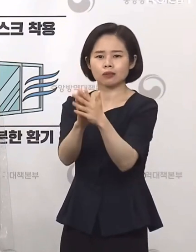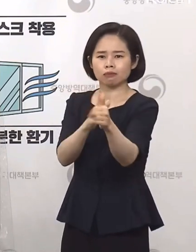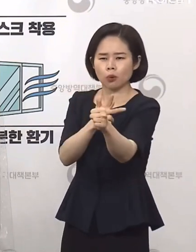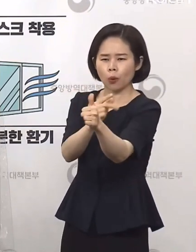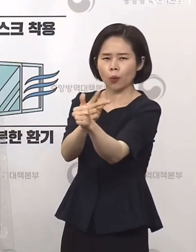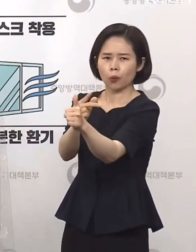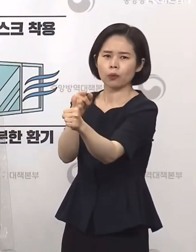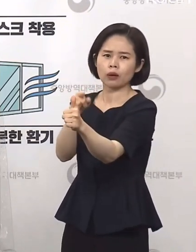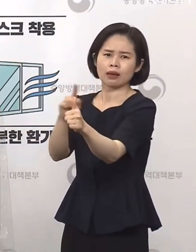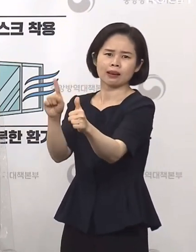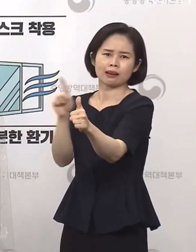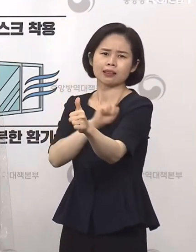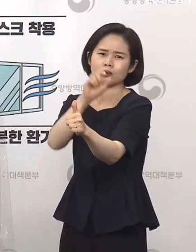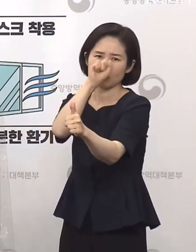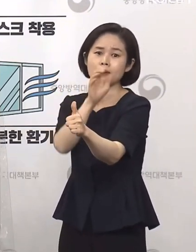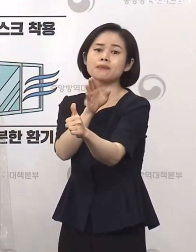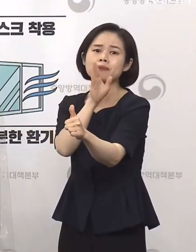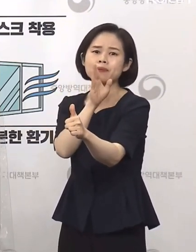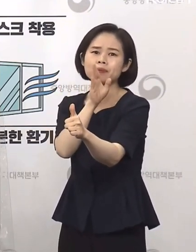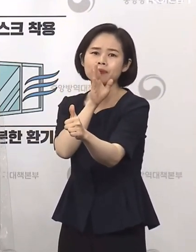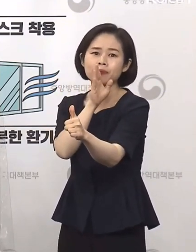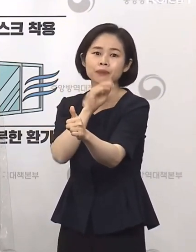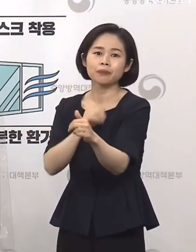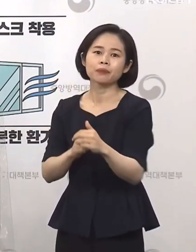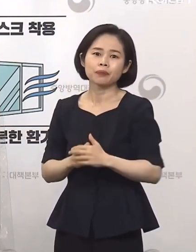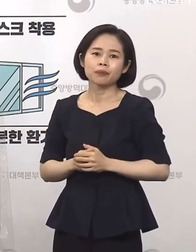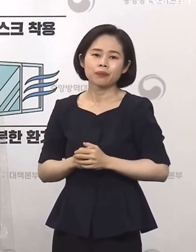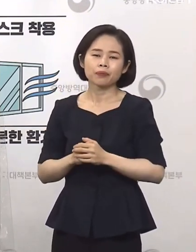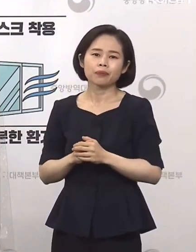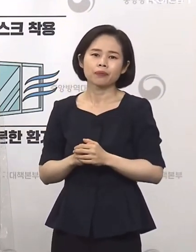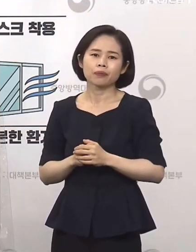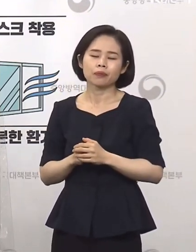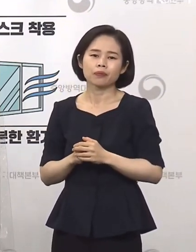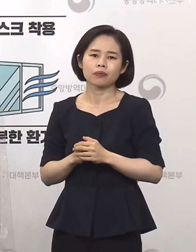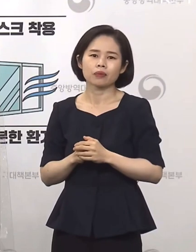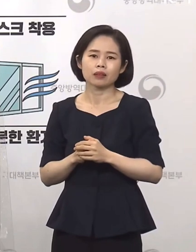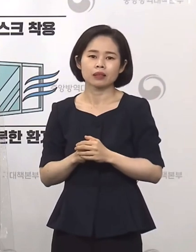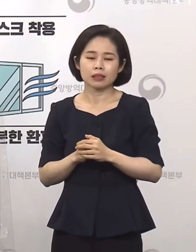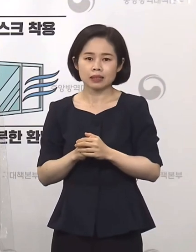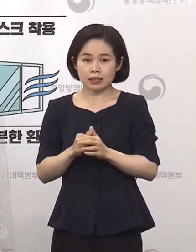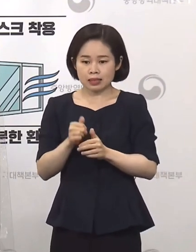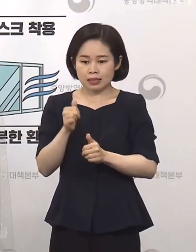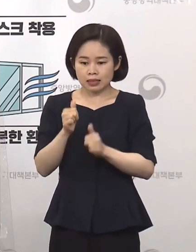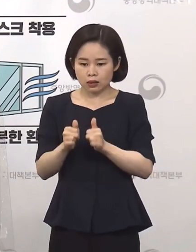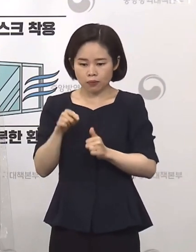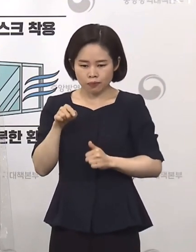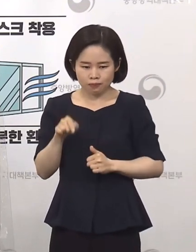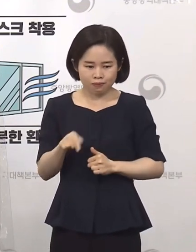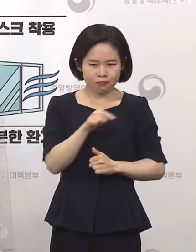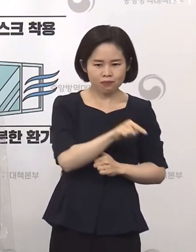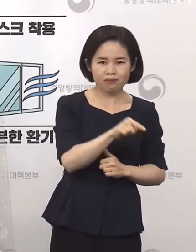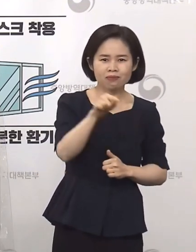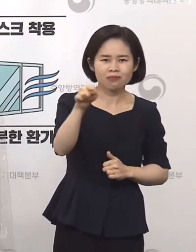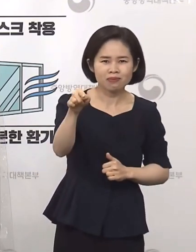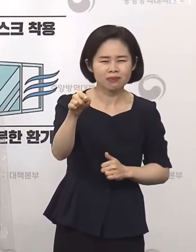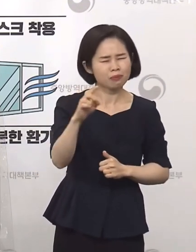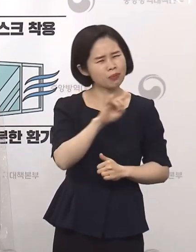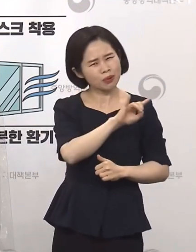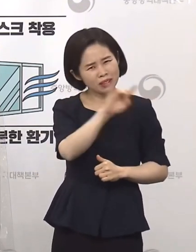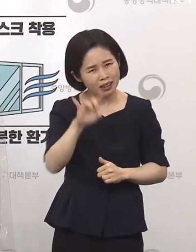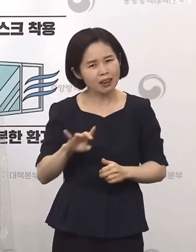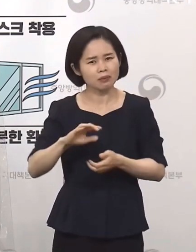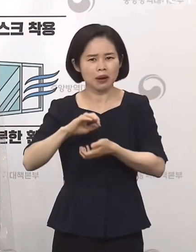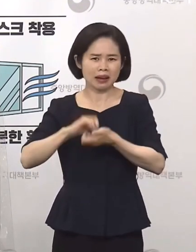검증하는 것이 정답이긴 합니다. 따라서 각각의 실험 단계에서 한계점은 있습니다만 결과가 나오는 대로